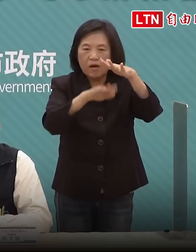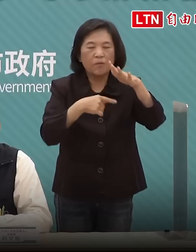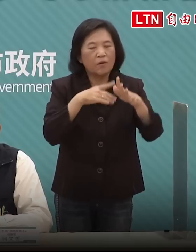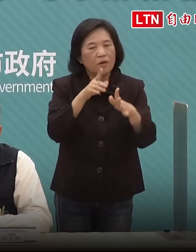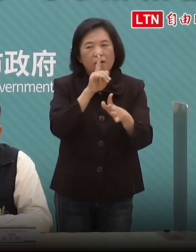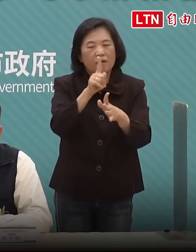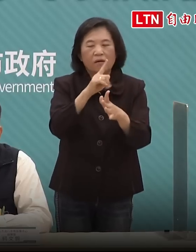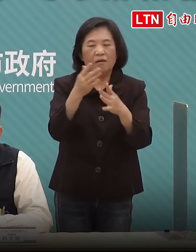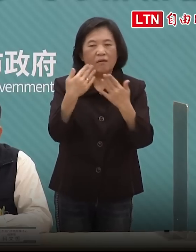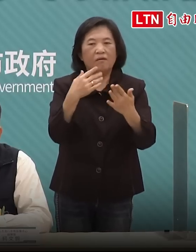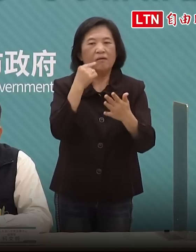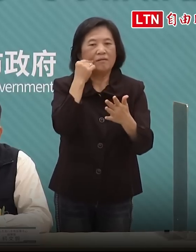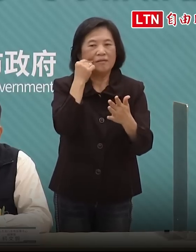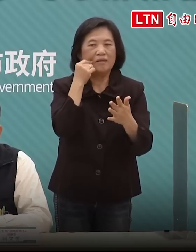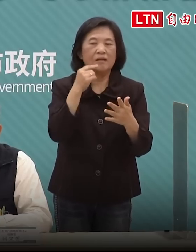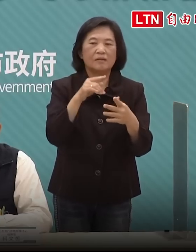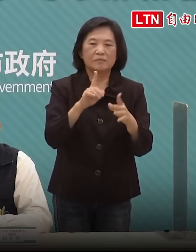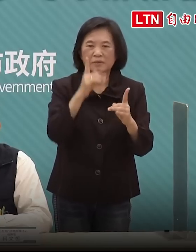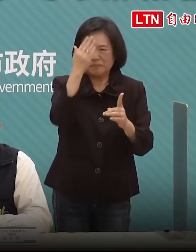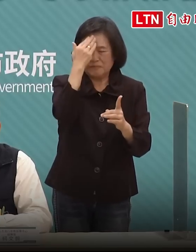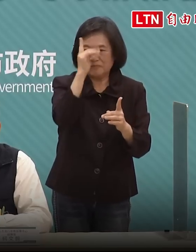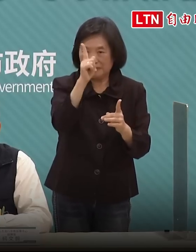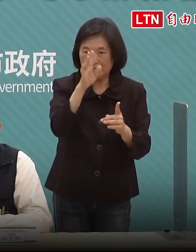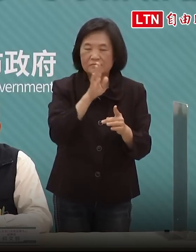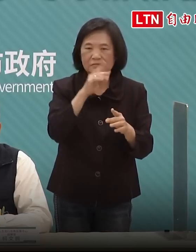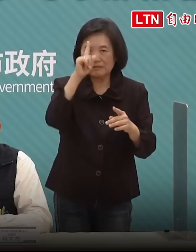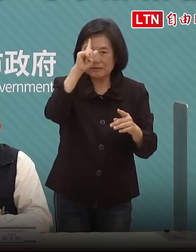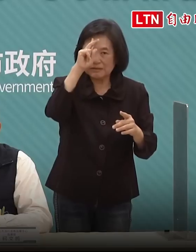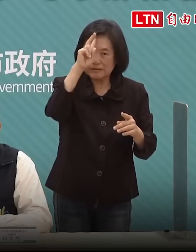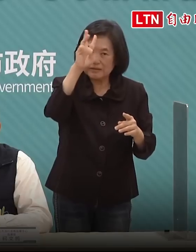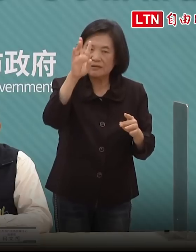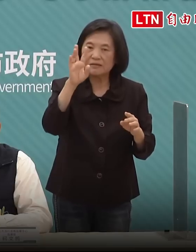講不過比較麻煩的是因為我們預期再過幾天